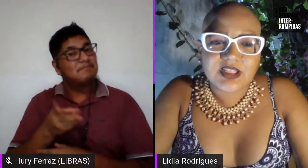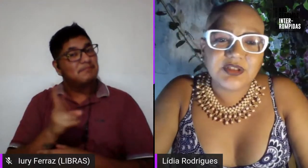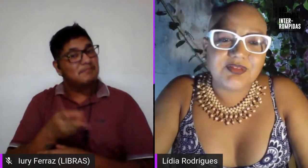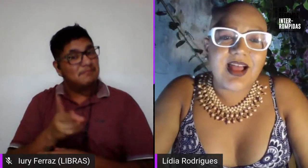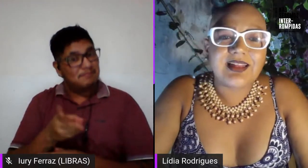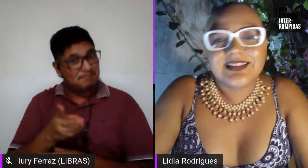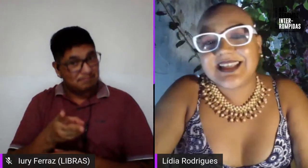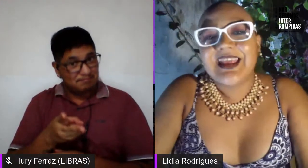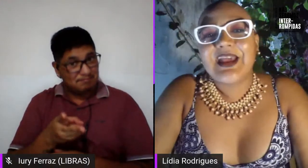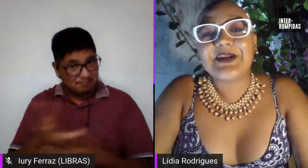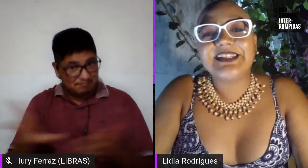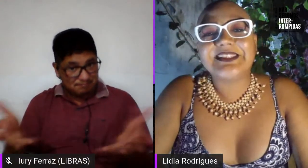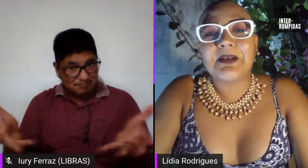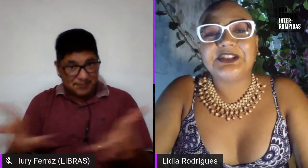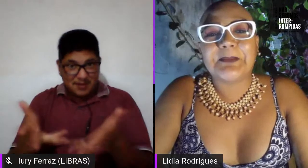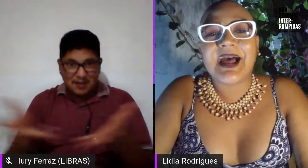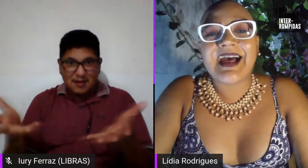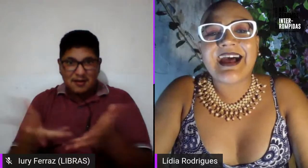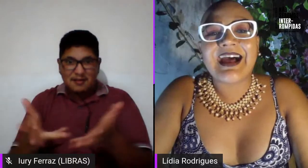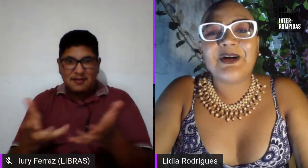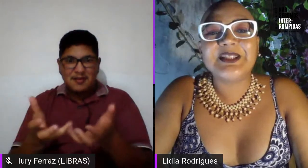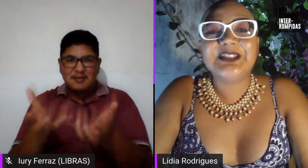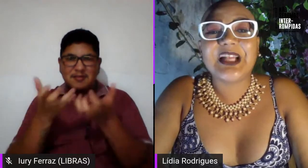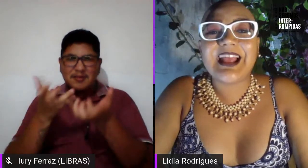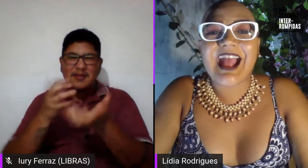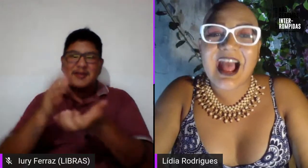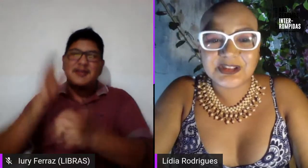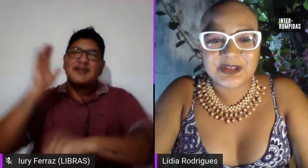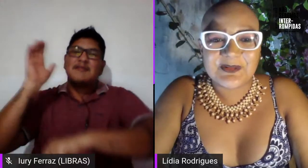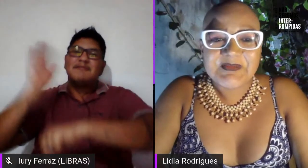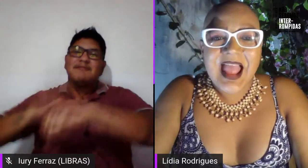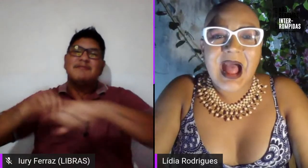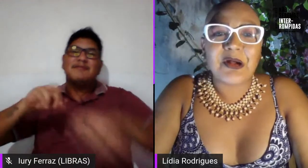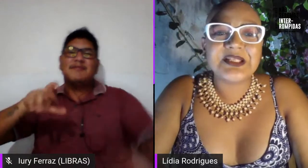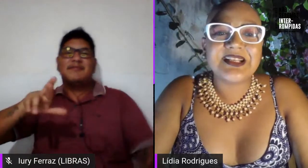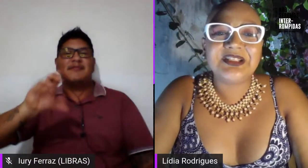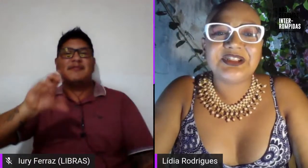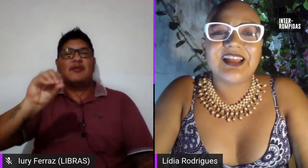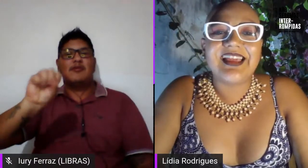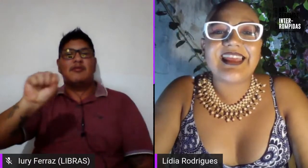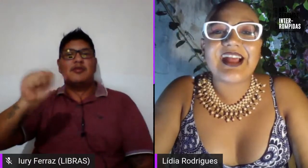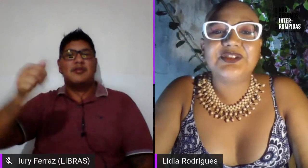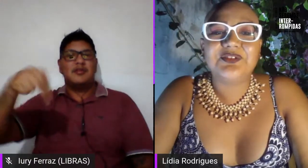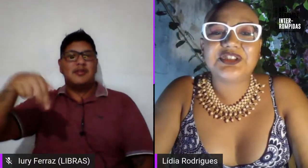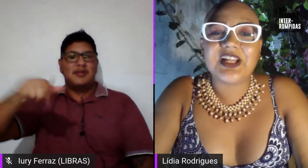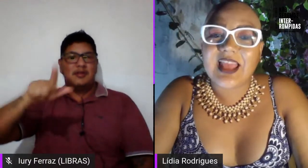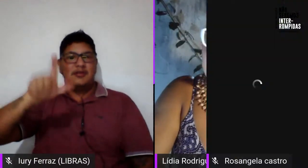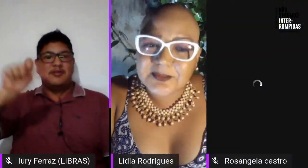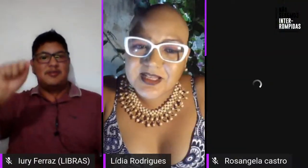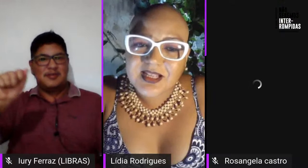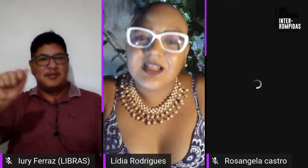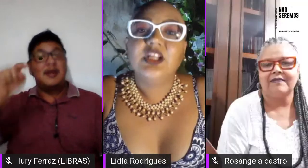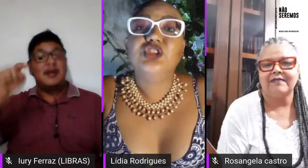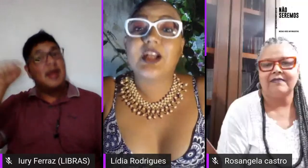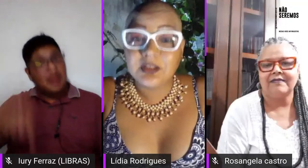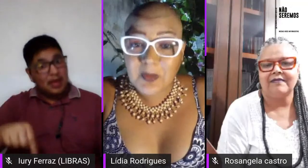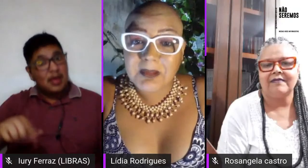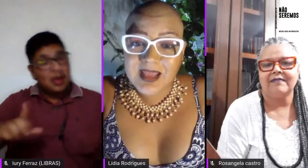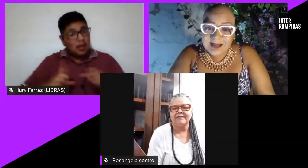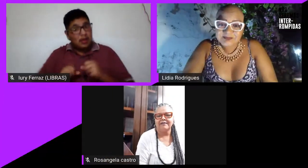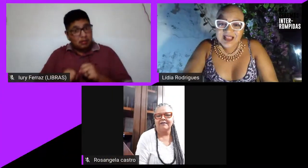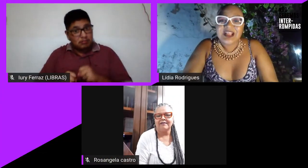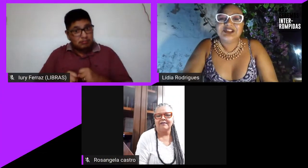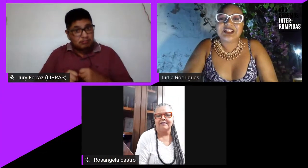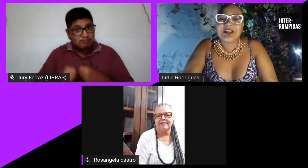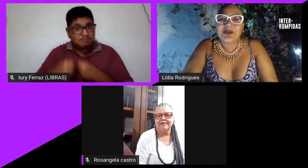fantástica de falas, eu queria chamar a Rosângela Castro. A Rosângela, ela é ativista lésbica de